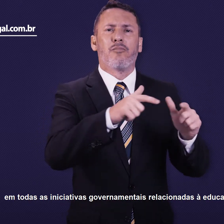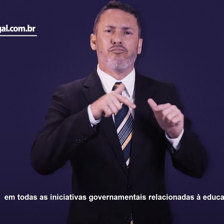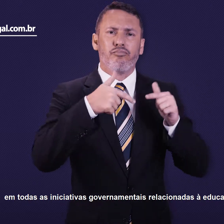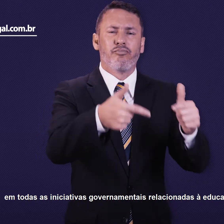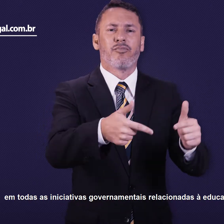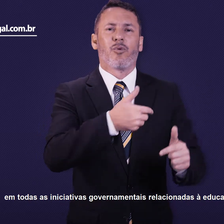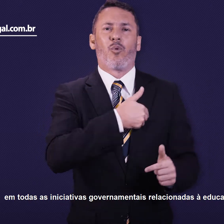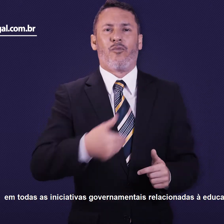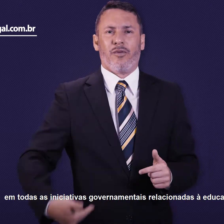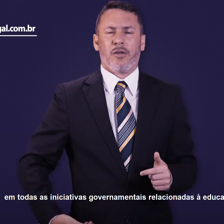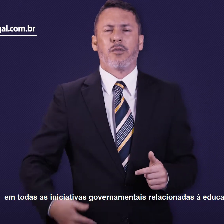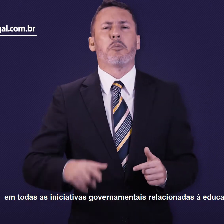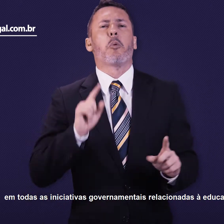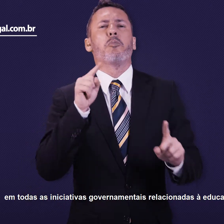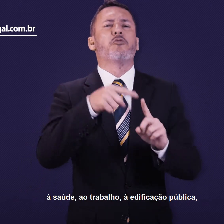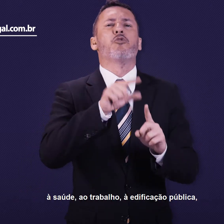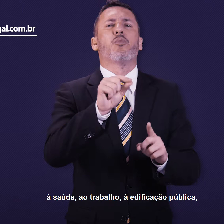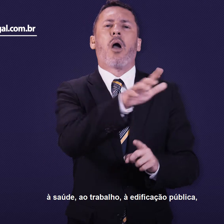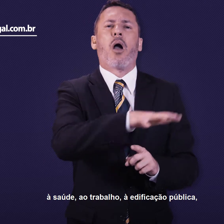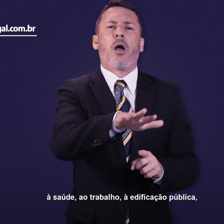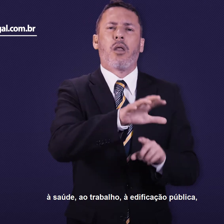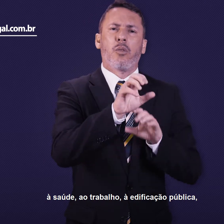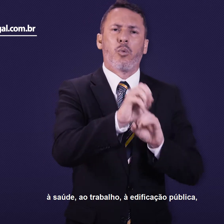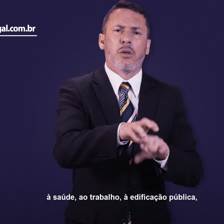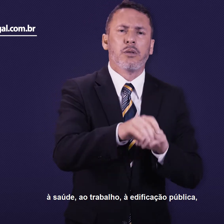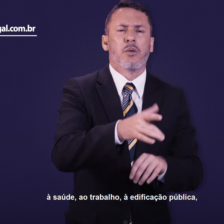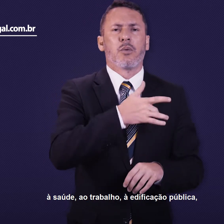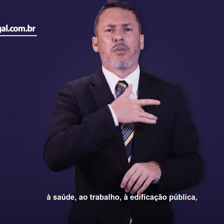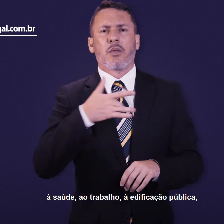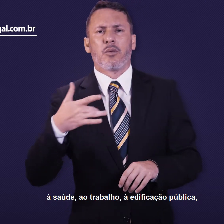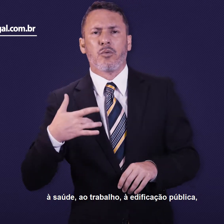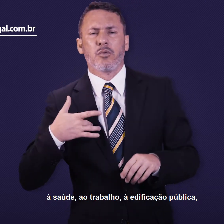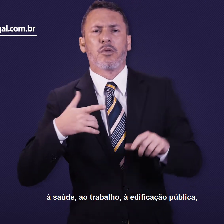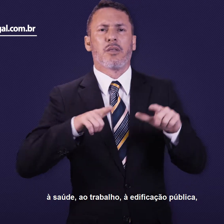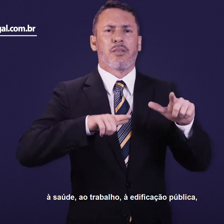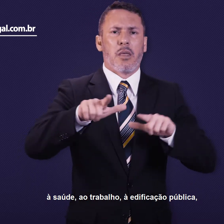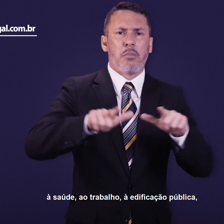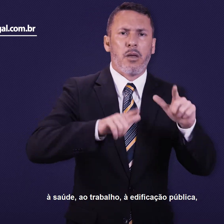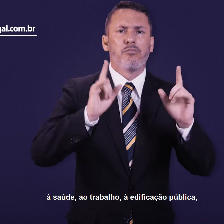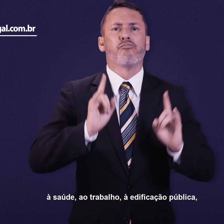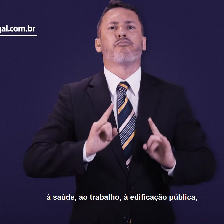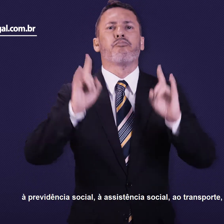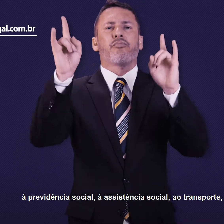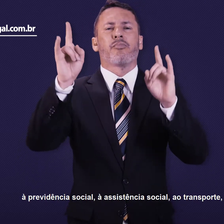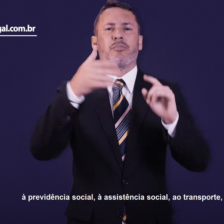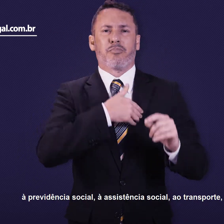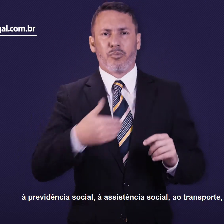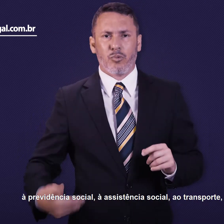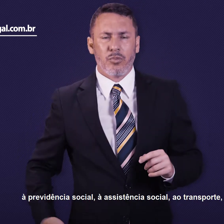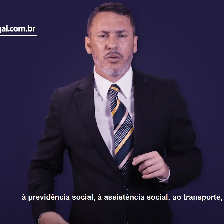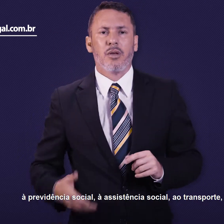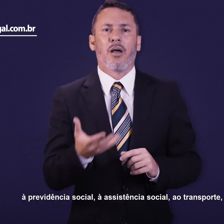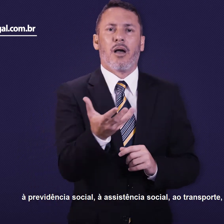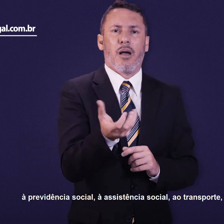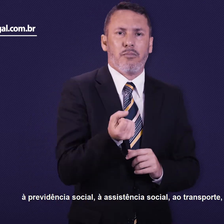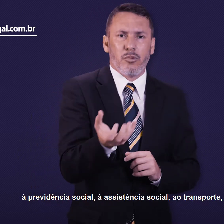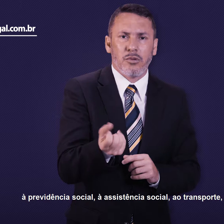relacionadas à educação, à saúde, ao trabalho, à edificação pública, à previdência social, à